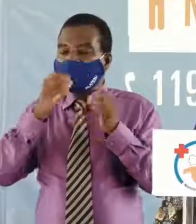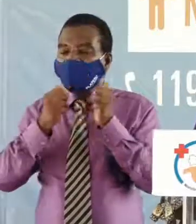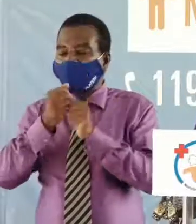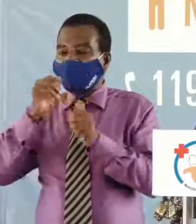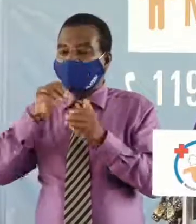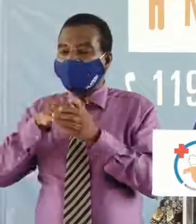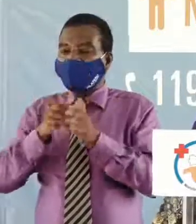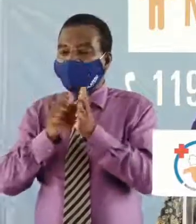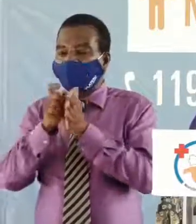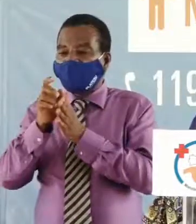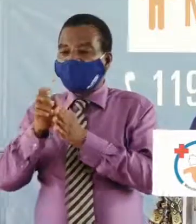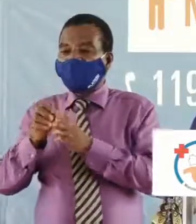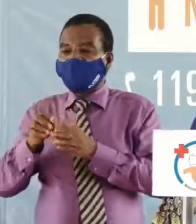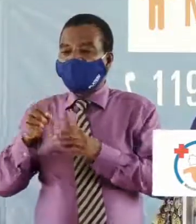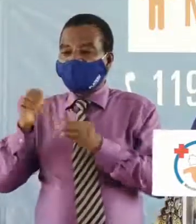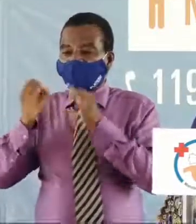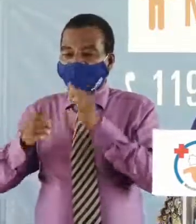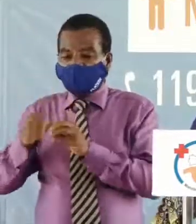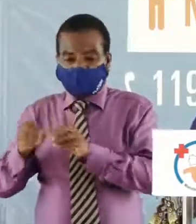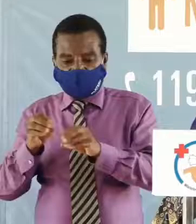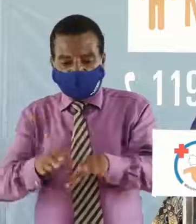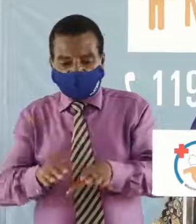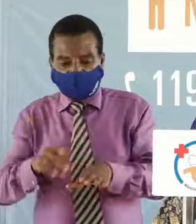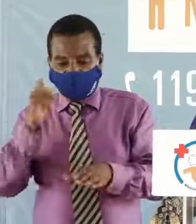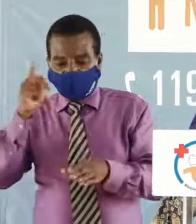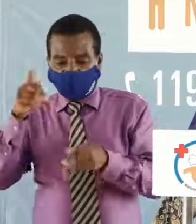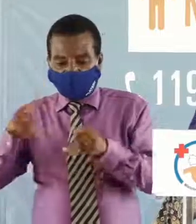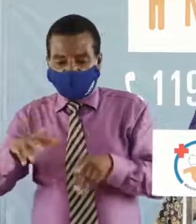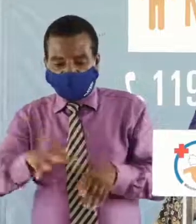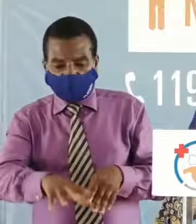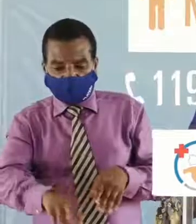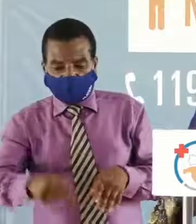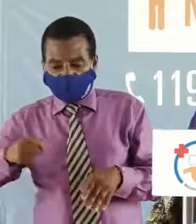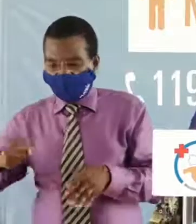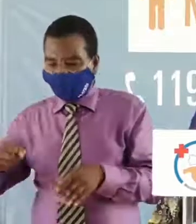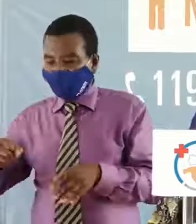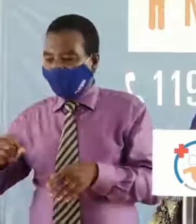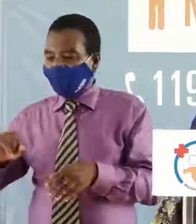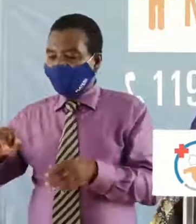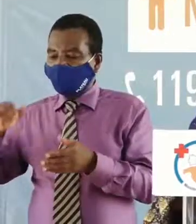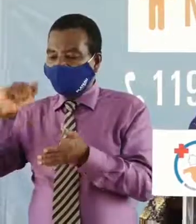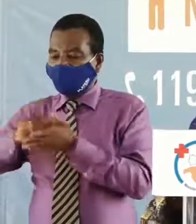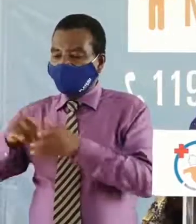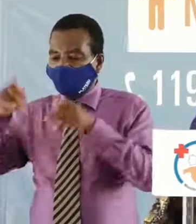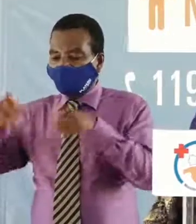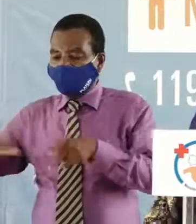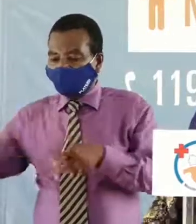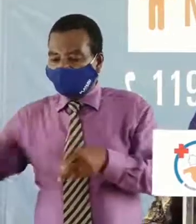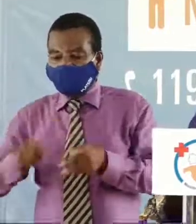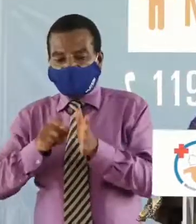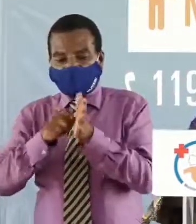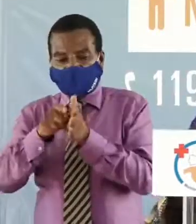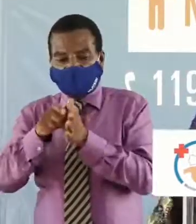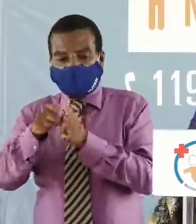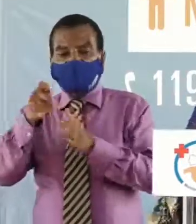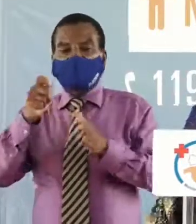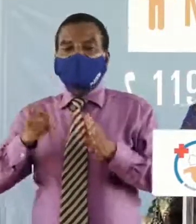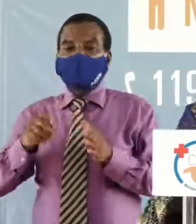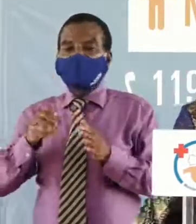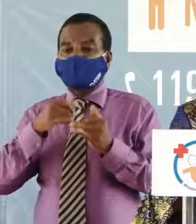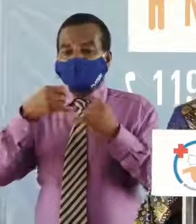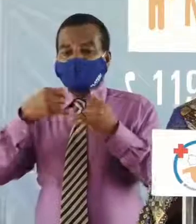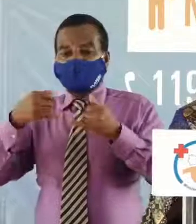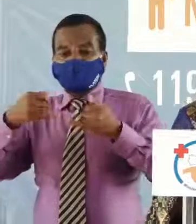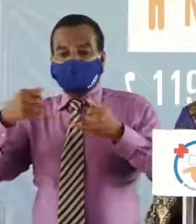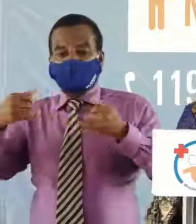déposons là que quelqu'un ramasse directement lui aussi il prend le virus si ce n pas la main voilà un peu comment la chaîne de propagation